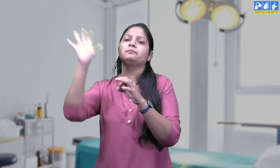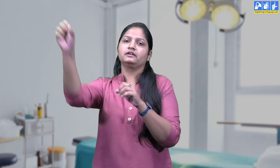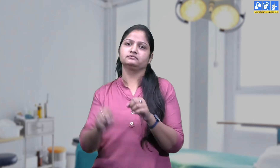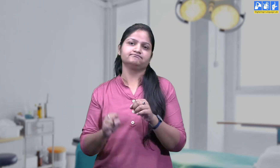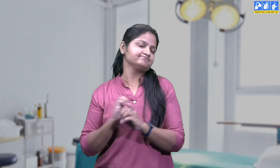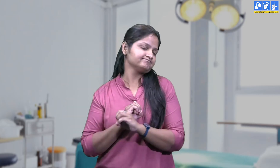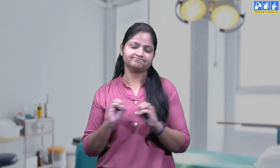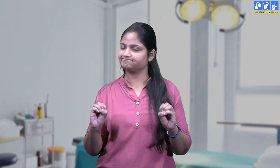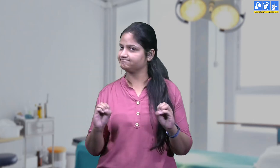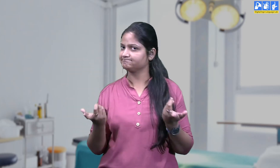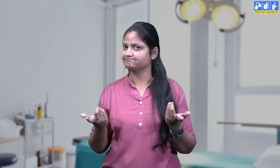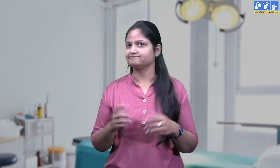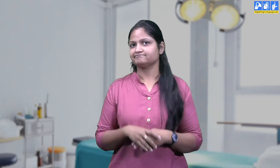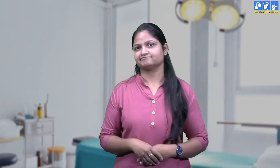सुगमता नहीं मिल पाती है